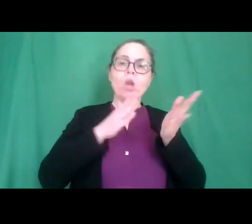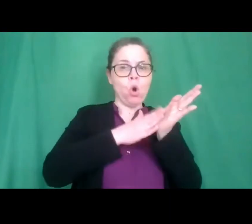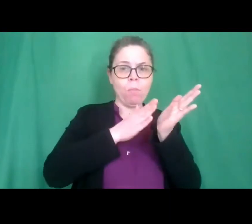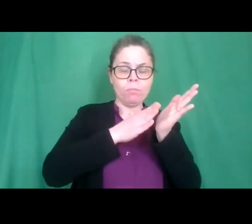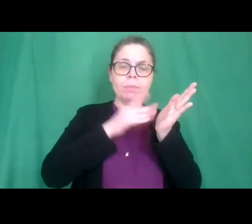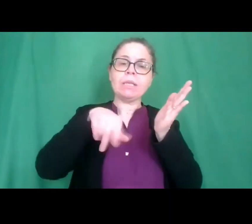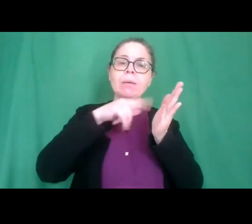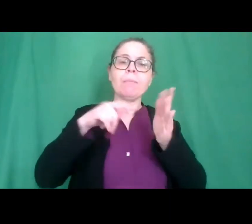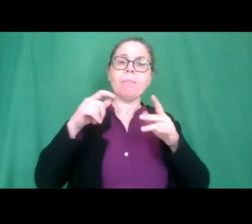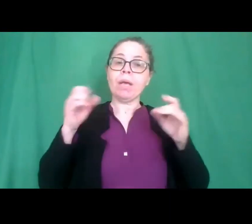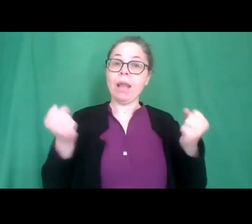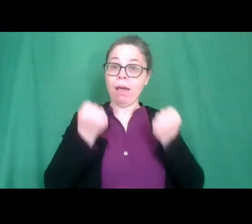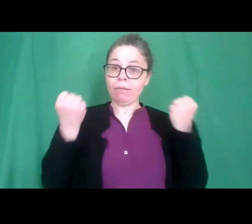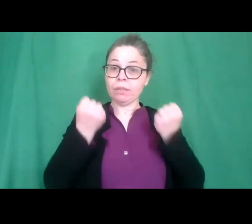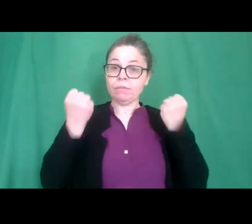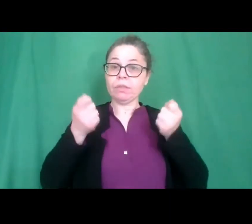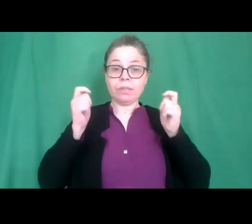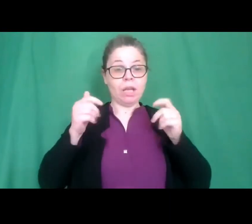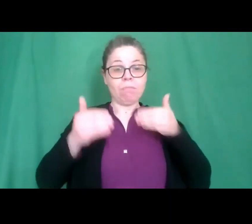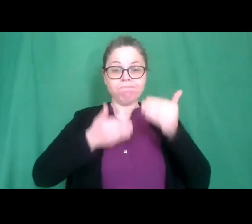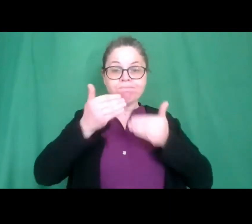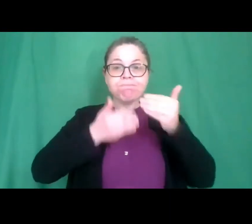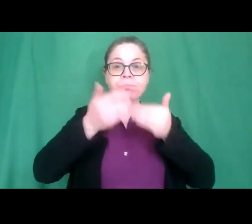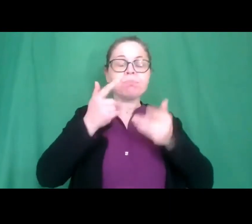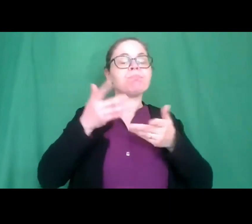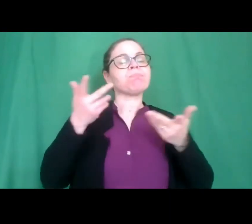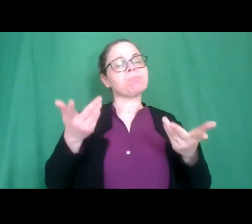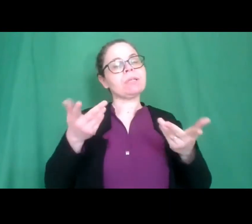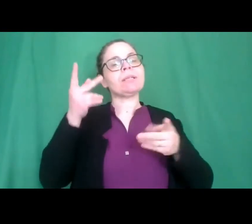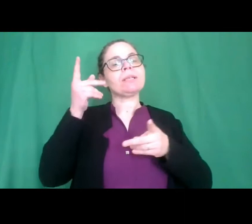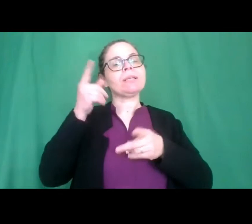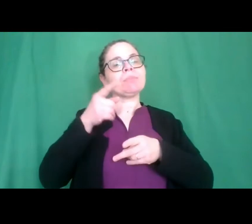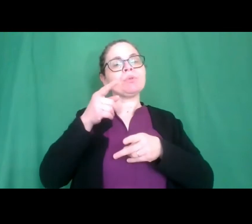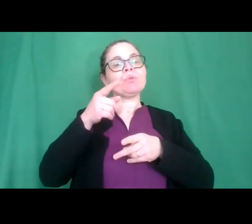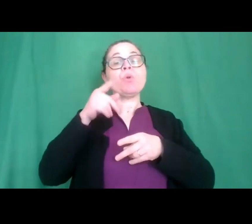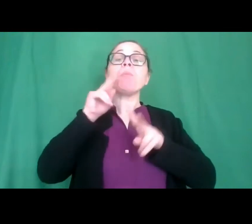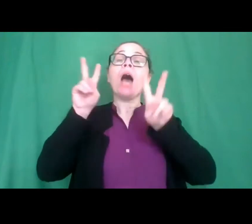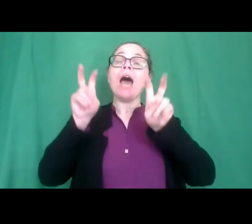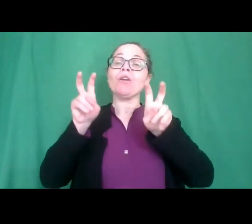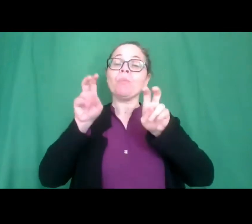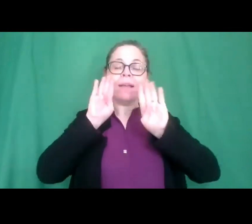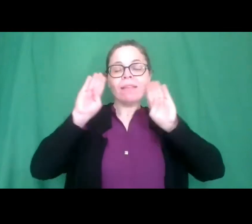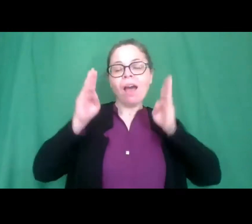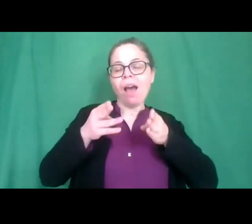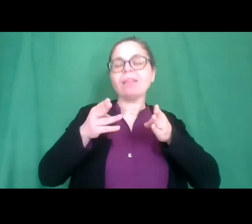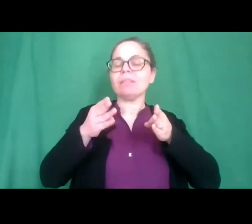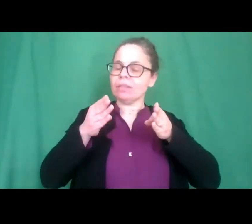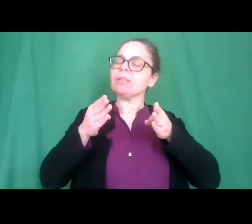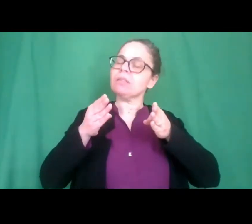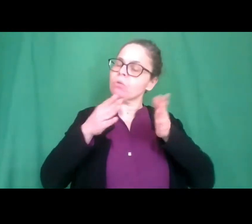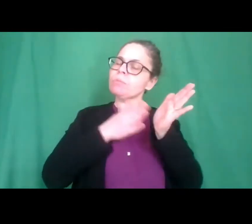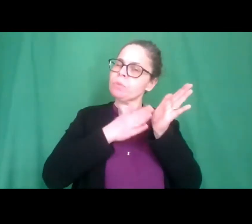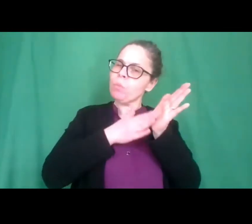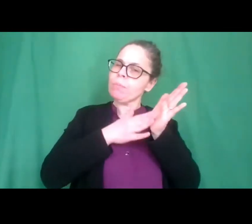le iniziative promosse per l'attenzione e l'intraprendenza verso questi temi che hanno un incessante